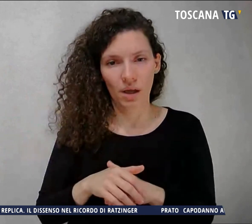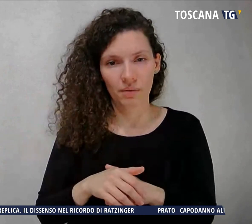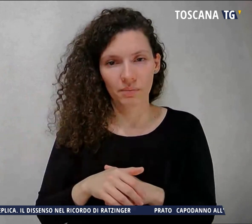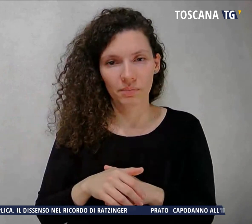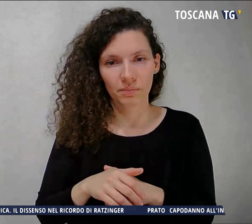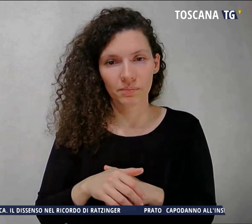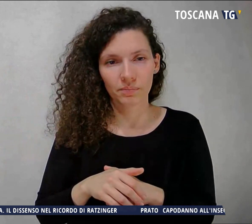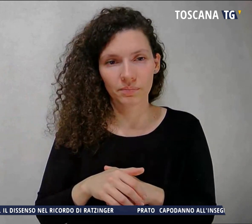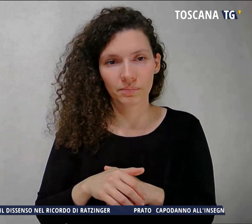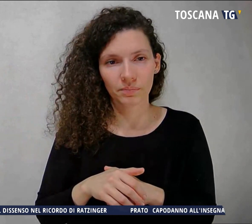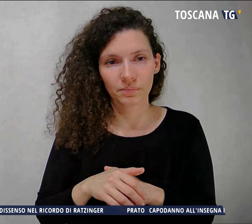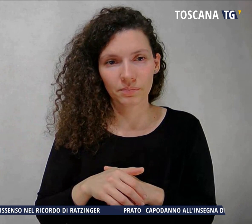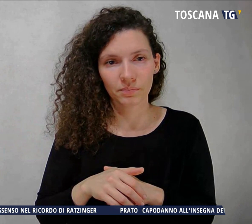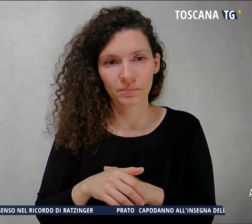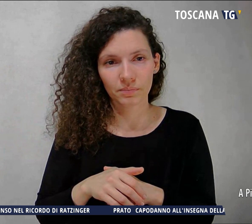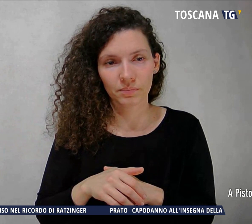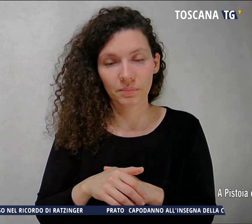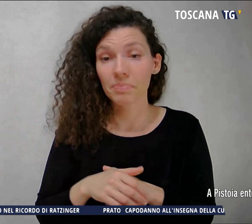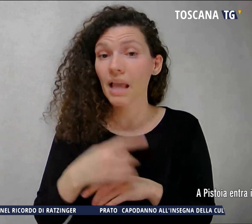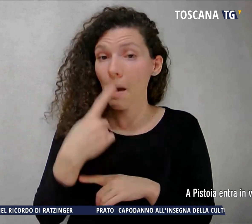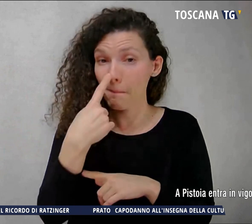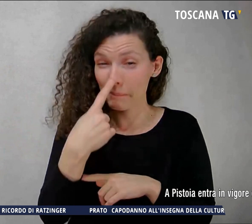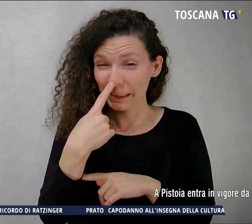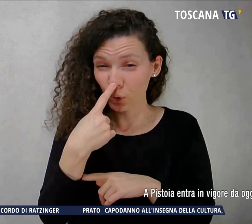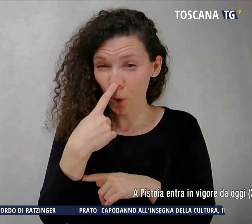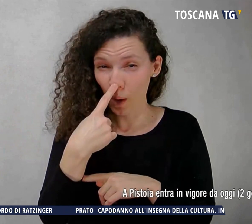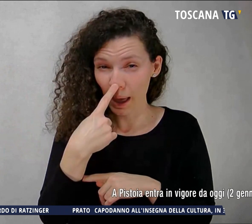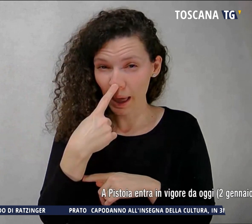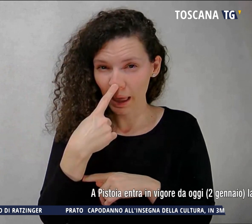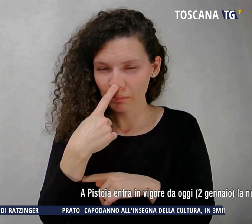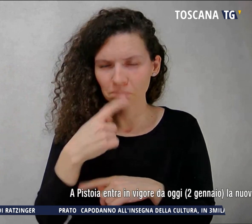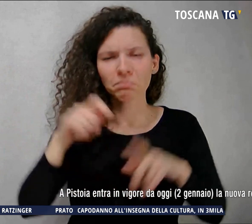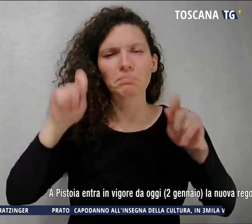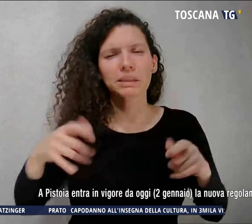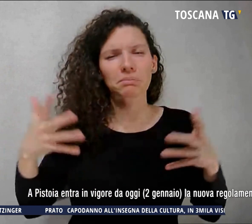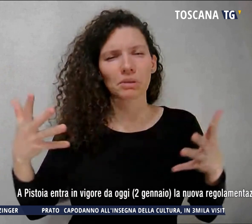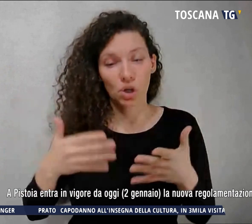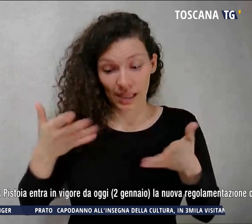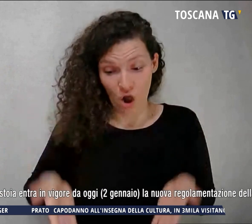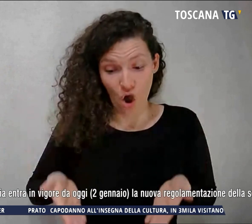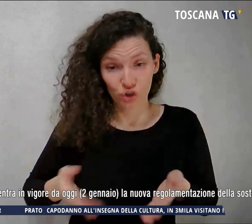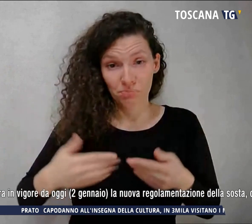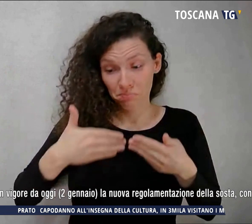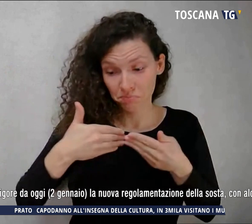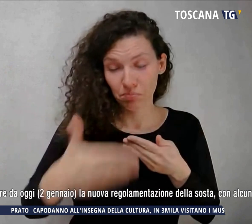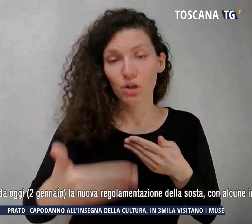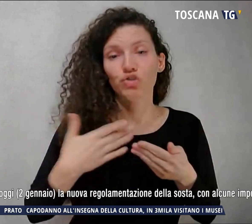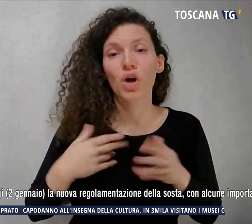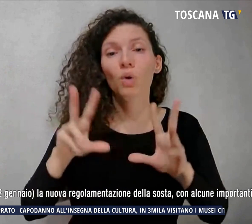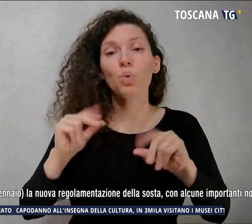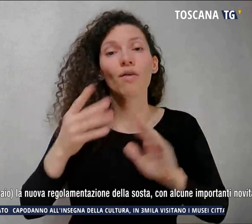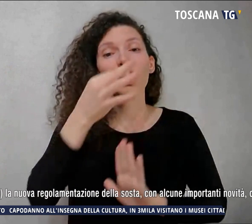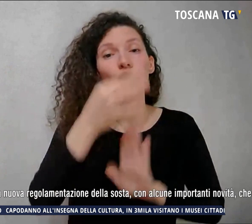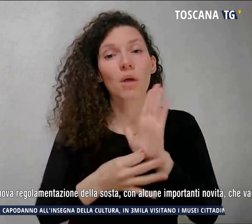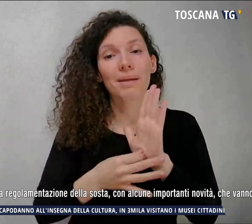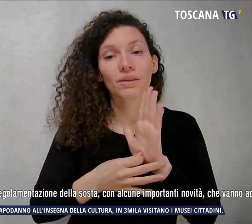A Pistoia entra in vigore da oggi la nuova regolamentazione della sosta